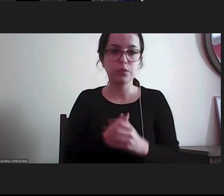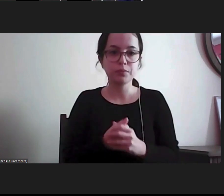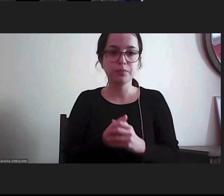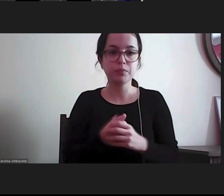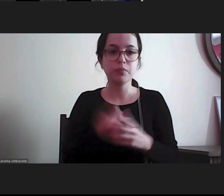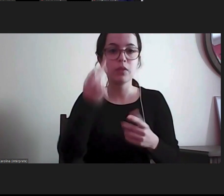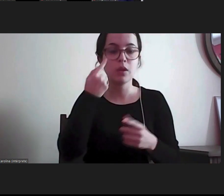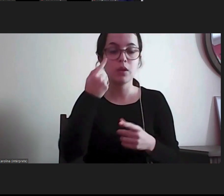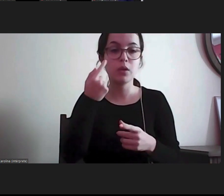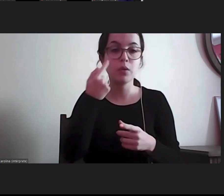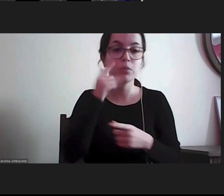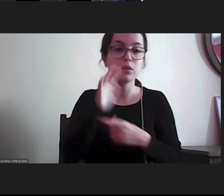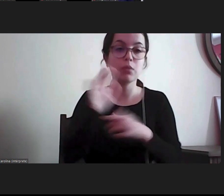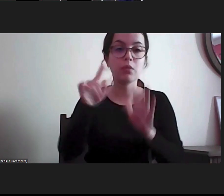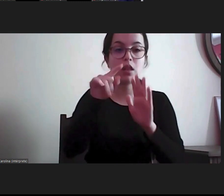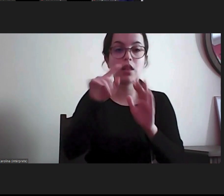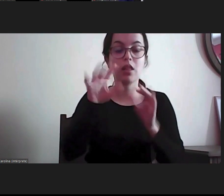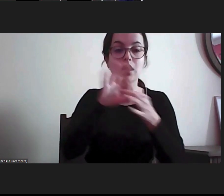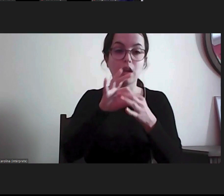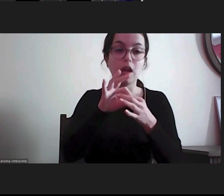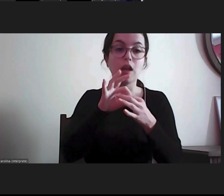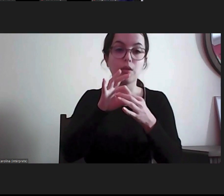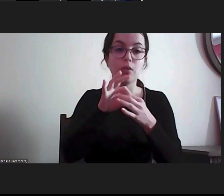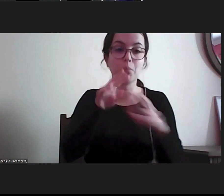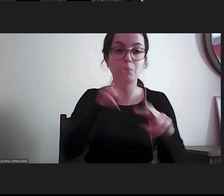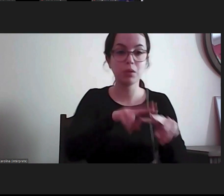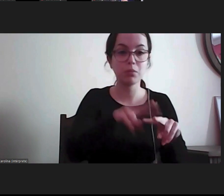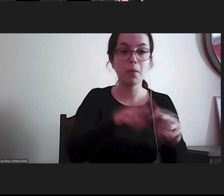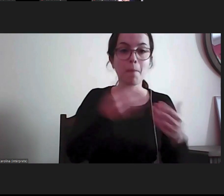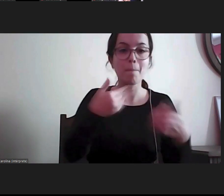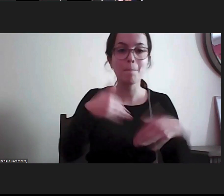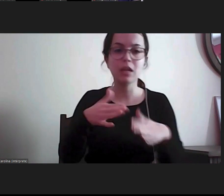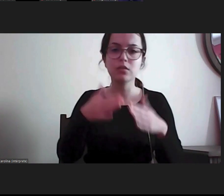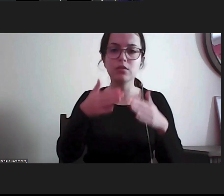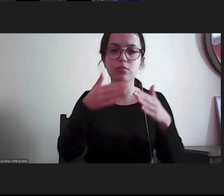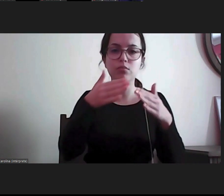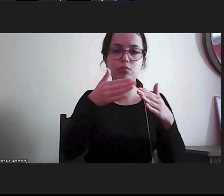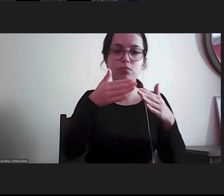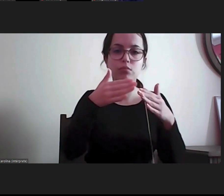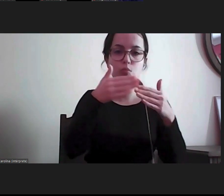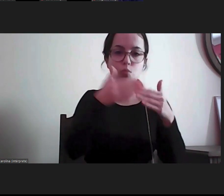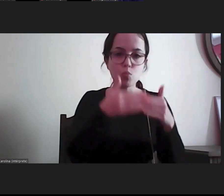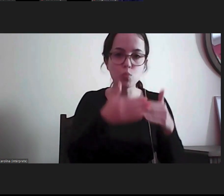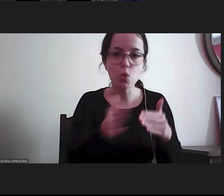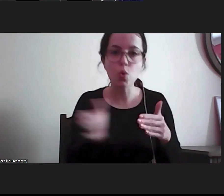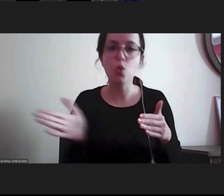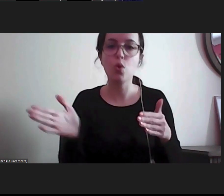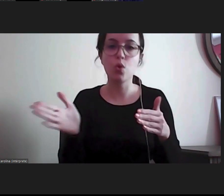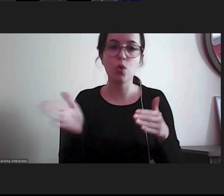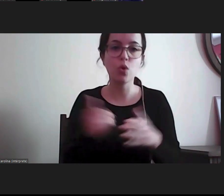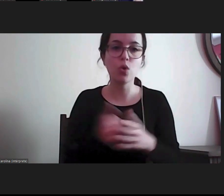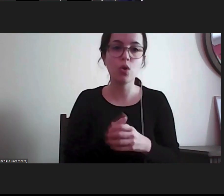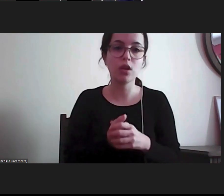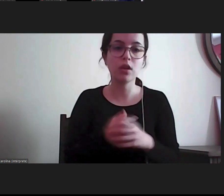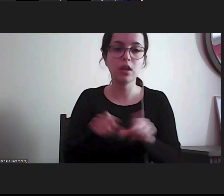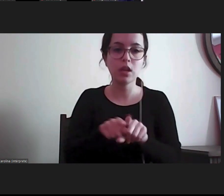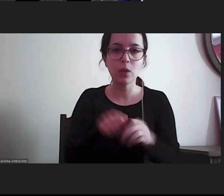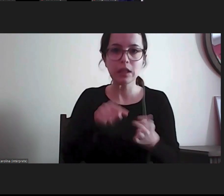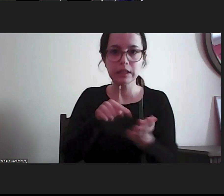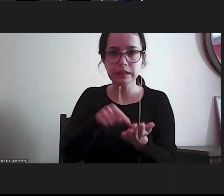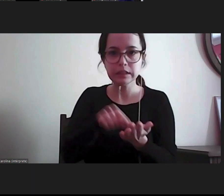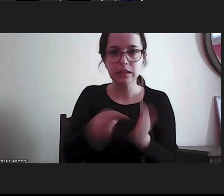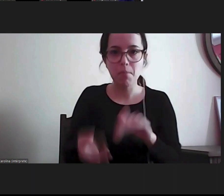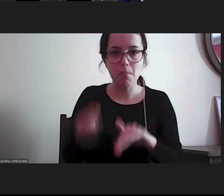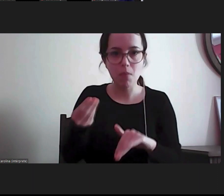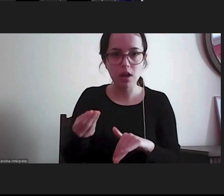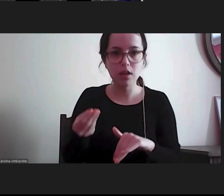exemplo, em matéria de prisões, mas ele alargou-se, alargou-se e tornou-se mais exigente com a